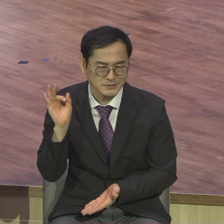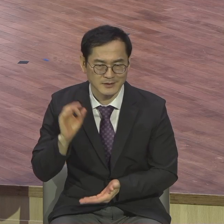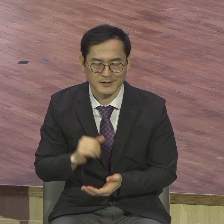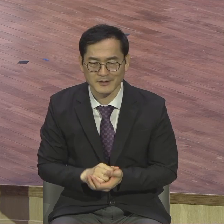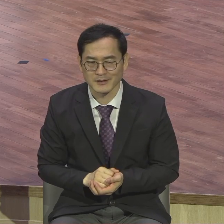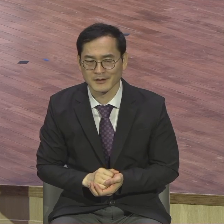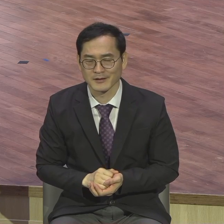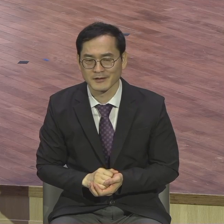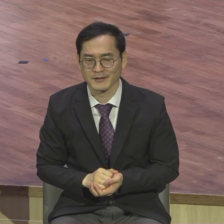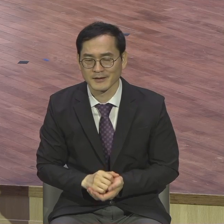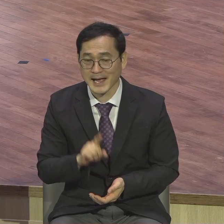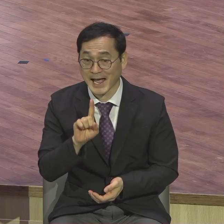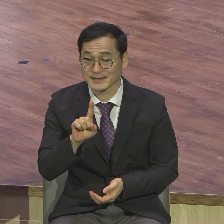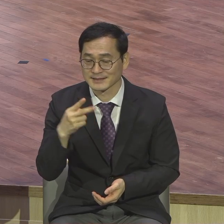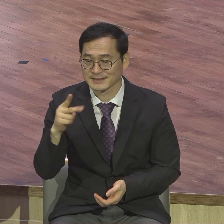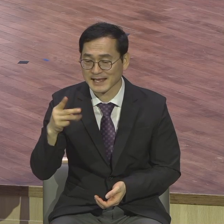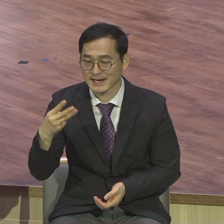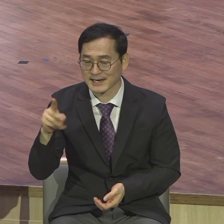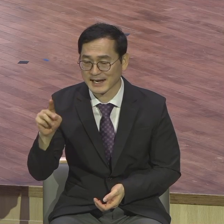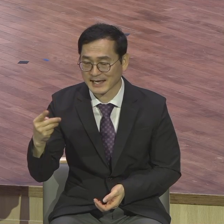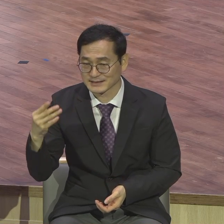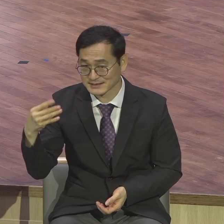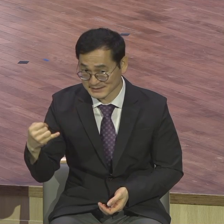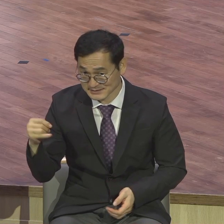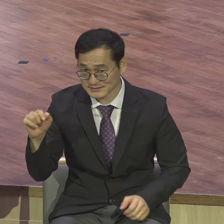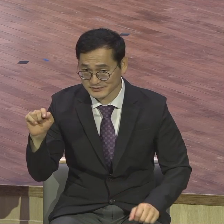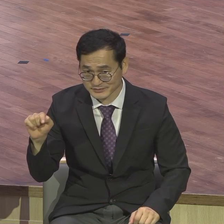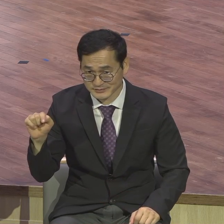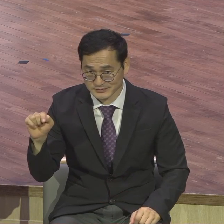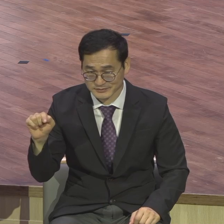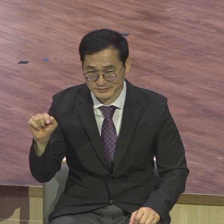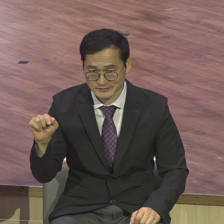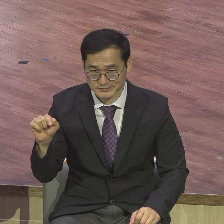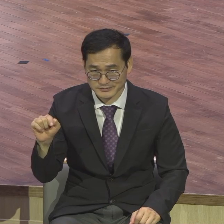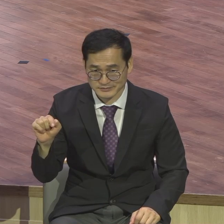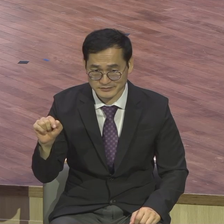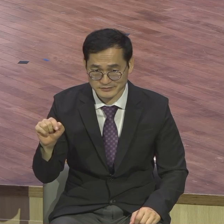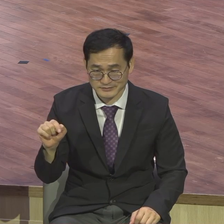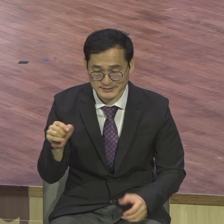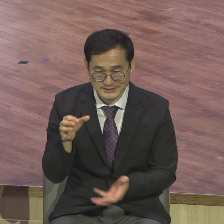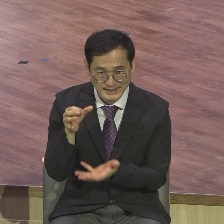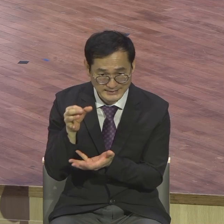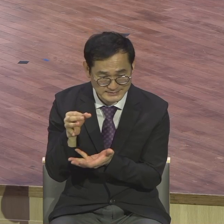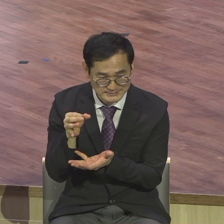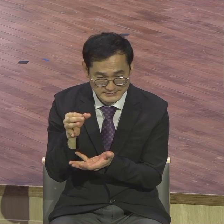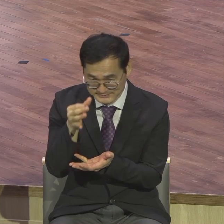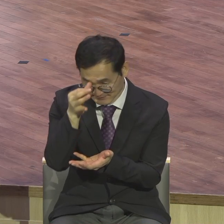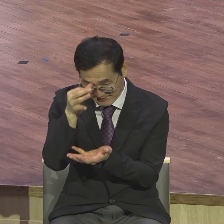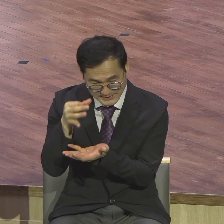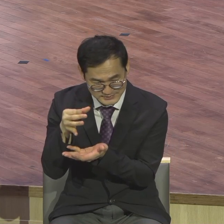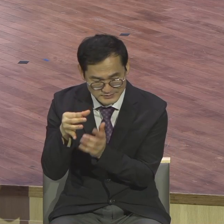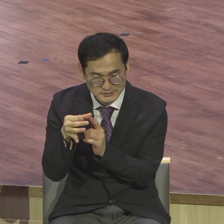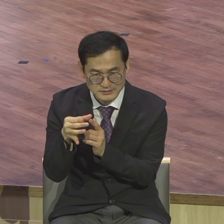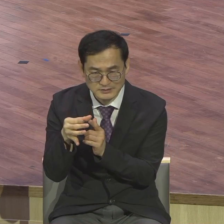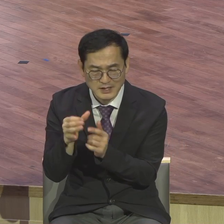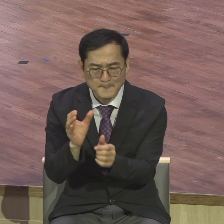비유를 들으면서 착각을 많이 할 수 있는 것이 뭐냐 주인의 의도 그것이